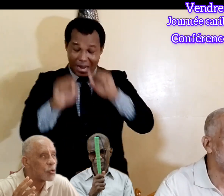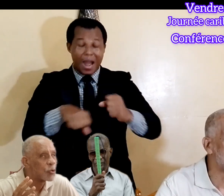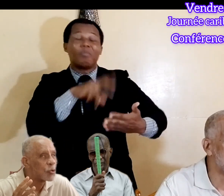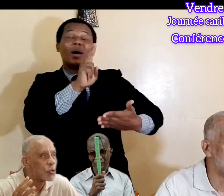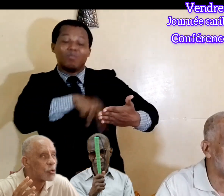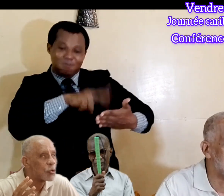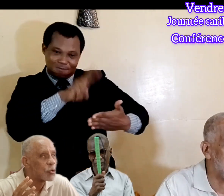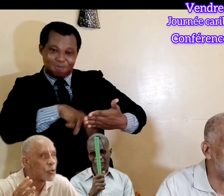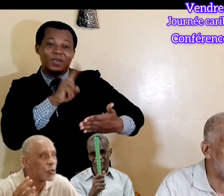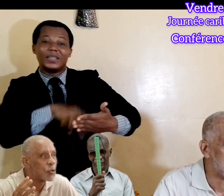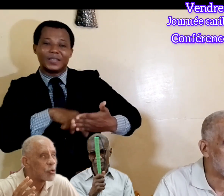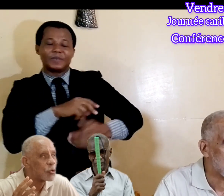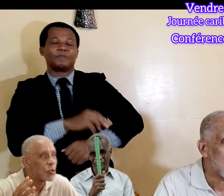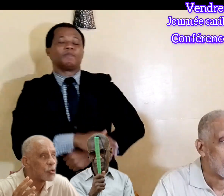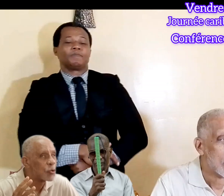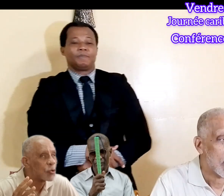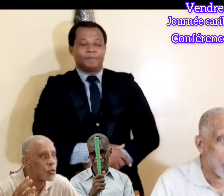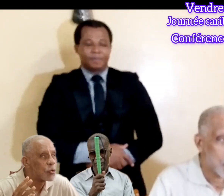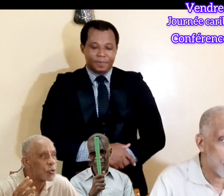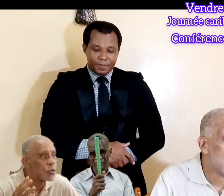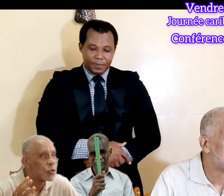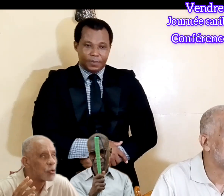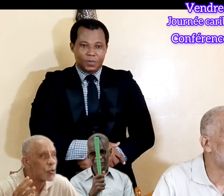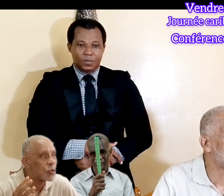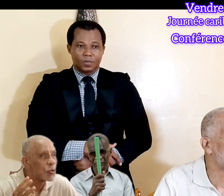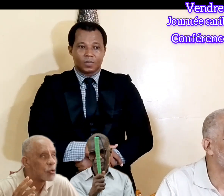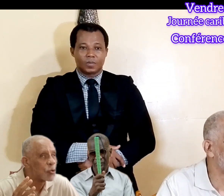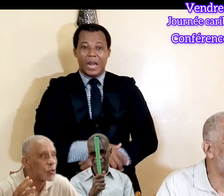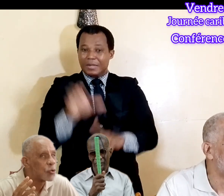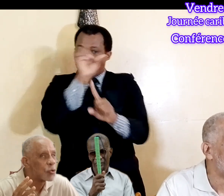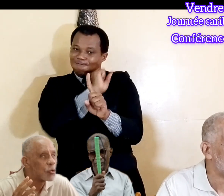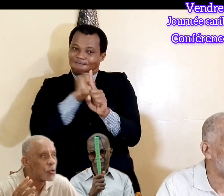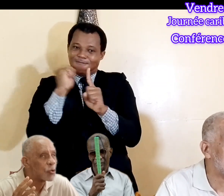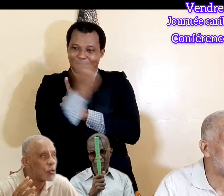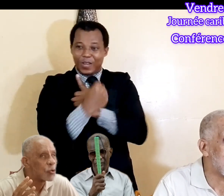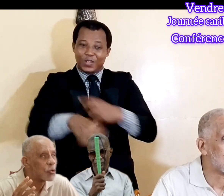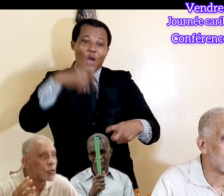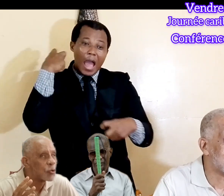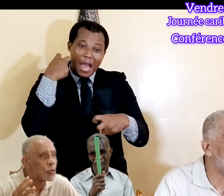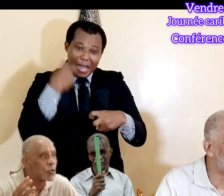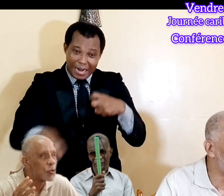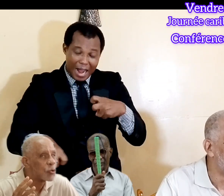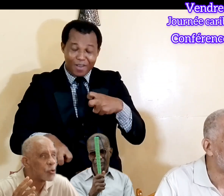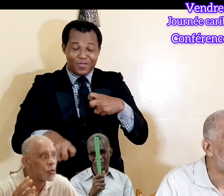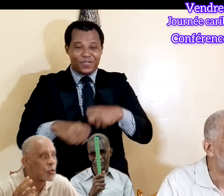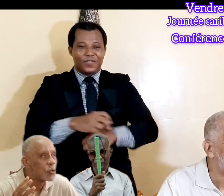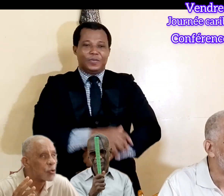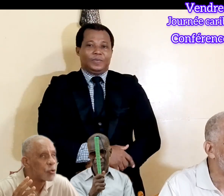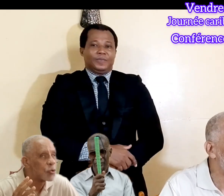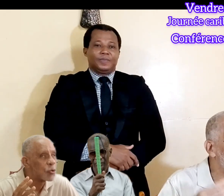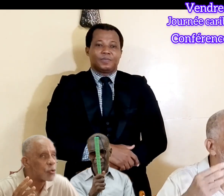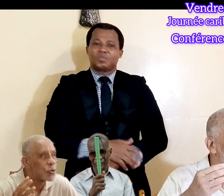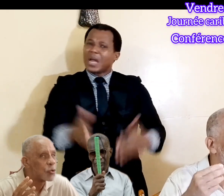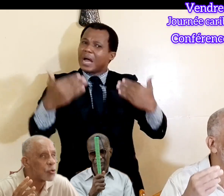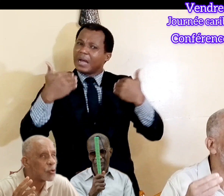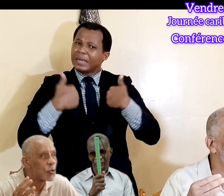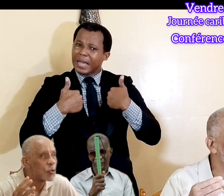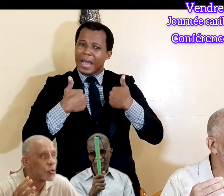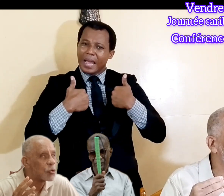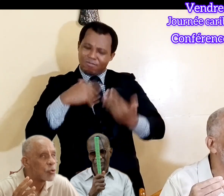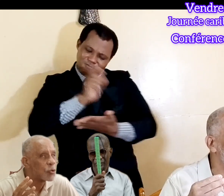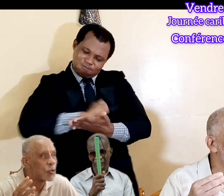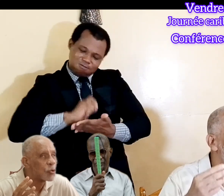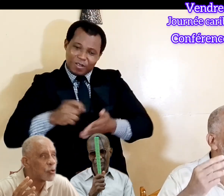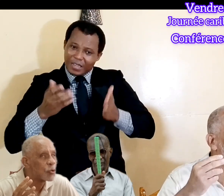aux personnes qui vivent. pour la situation terrible, ce des hauteurs qui